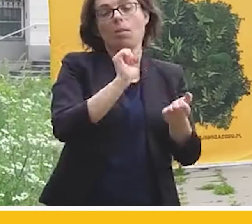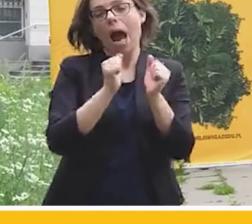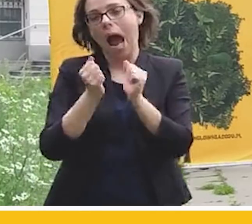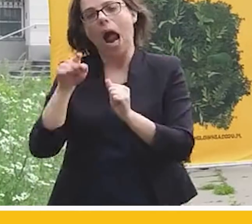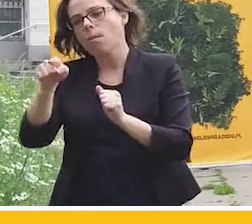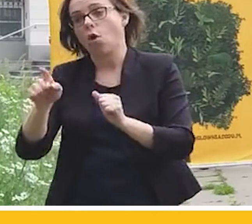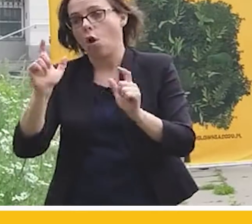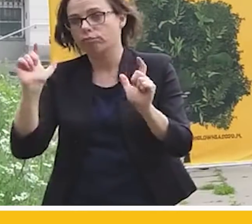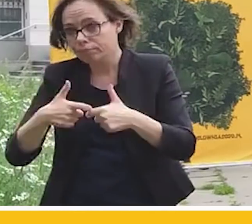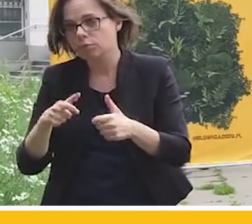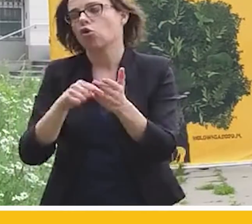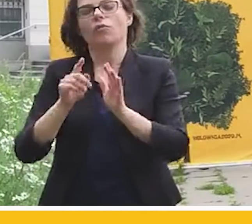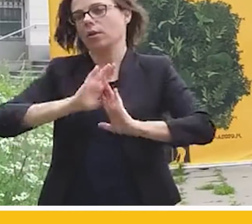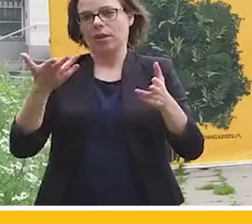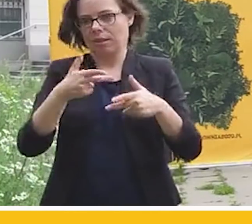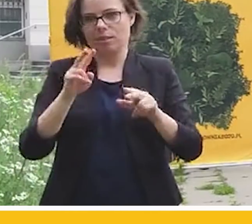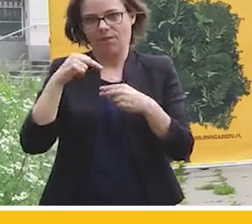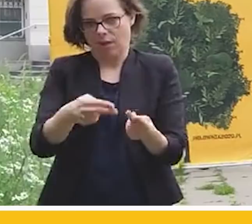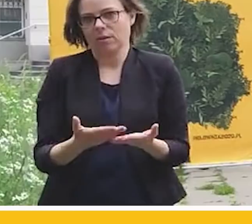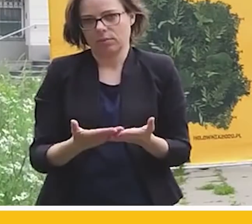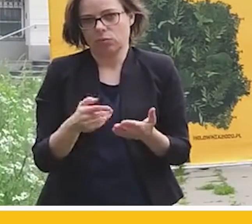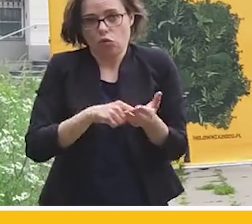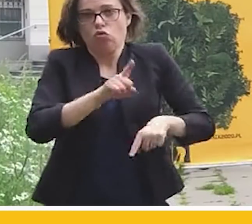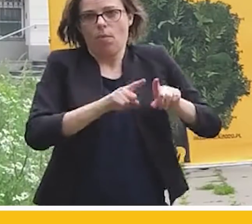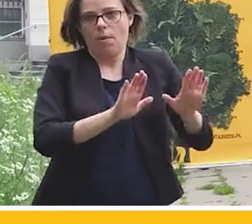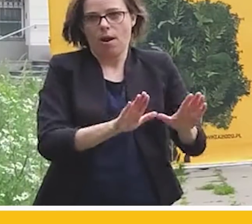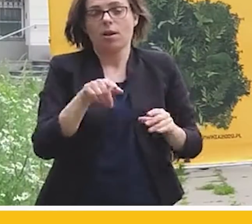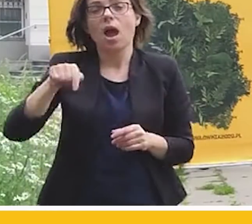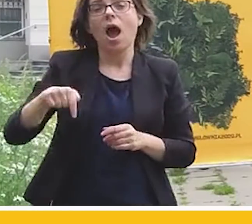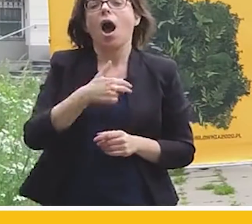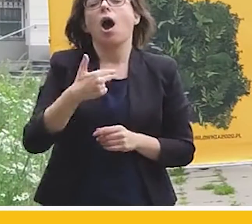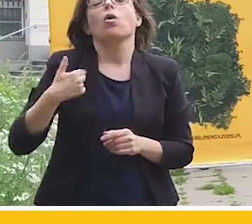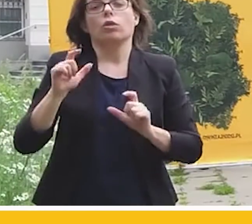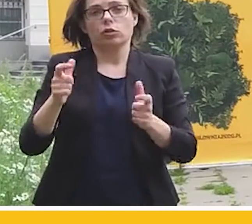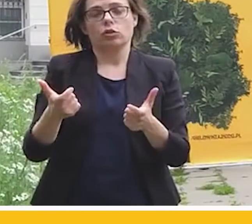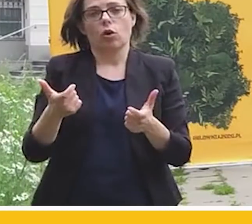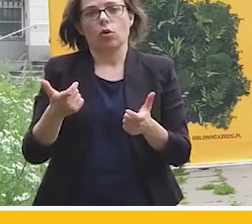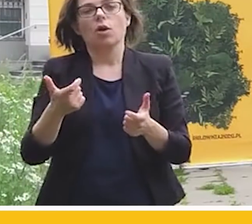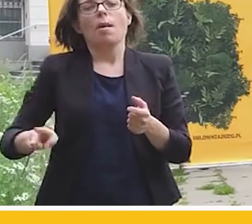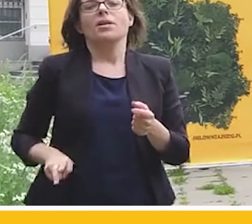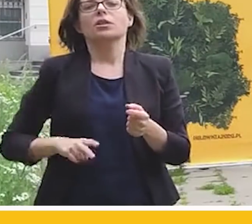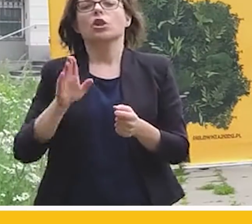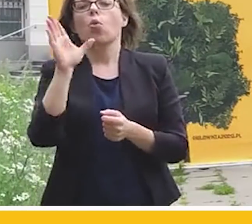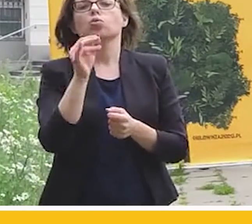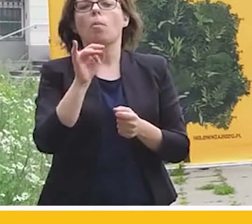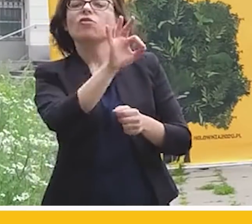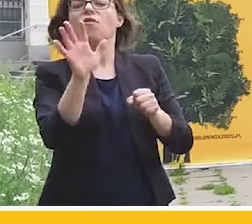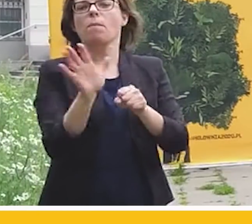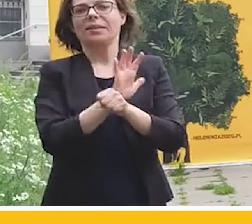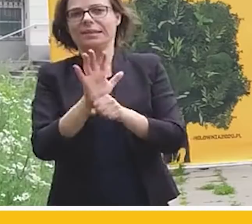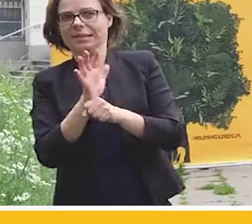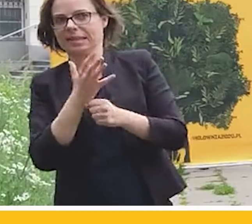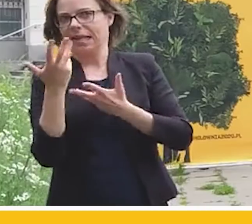poważne wątpliwości. Natomiast proszę zobaczyć, co się u nas dzieje. Wątpliwości narastające wokół biznesów ministra Szumowskiego, narastające